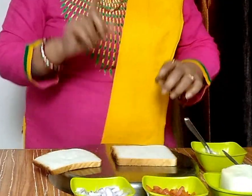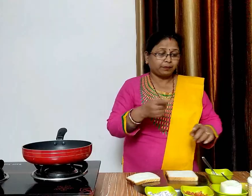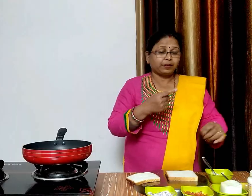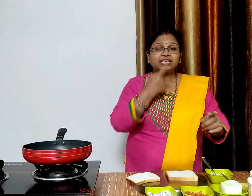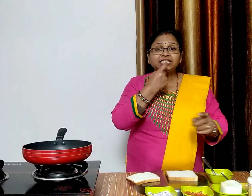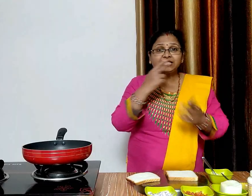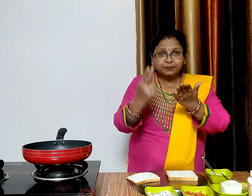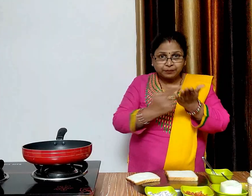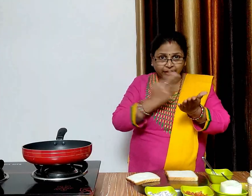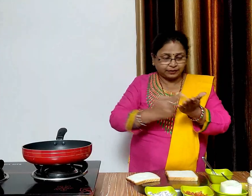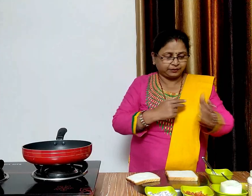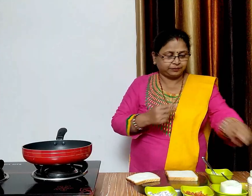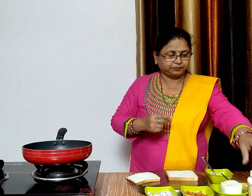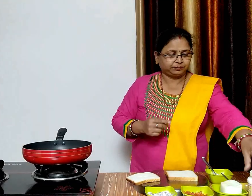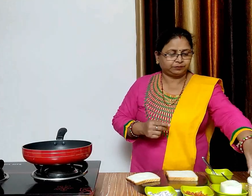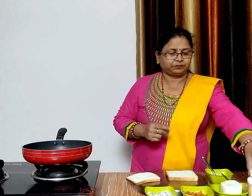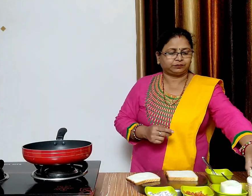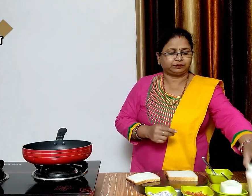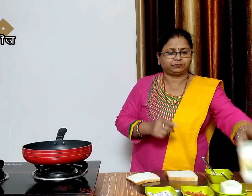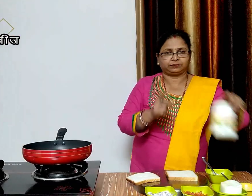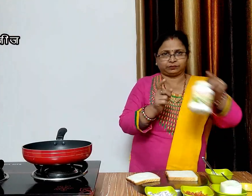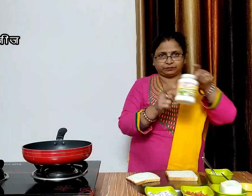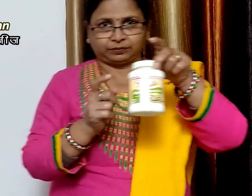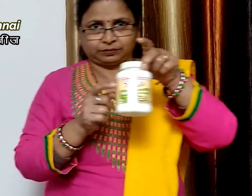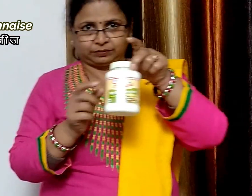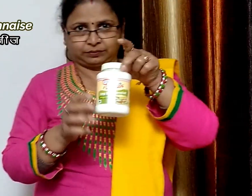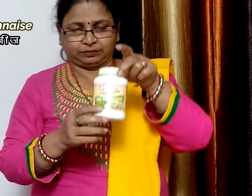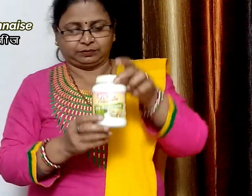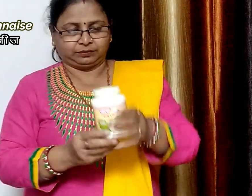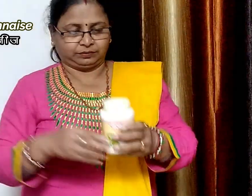अब ब्रैड की दूसरी साइट पर मियोनीस को अच्छे से स्प्रैड कर लेंगे